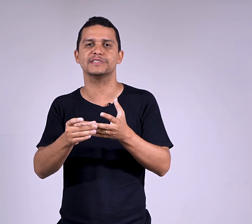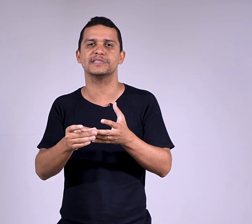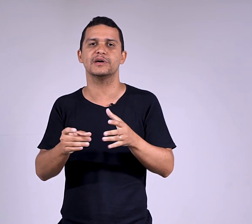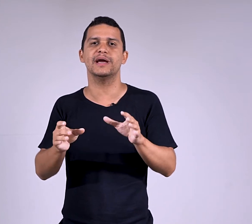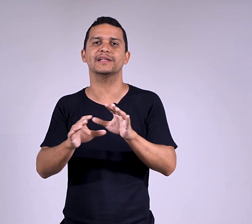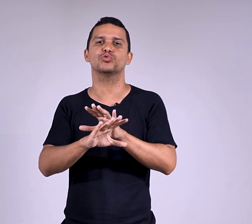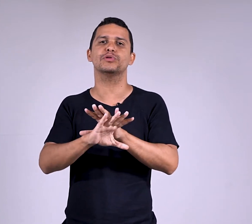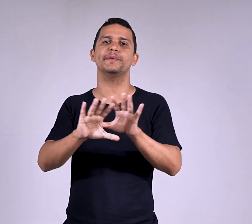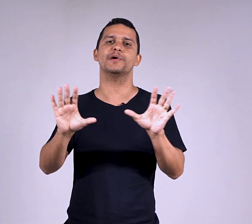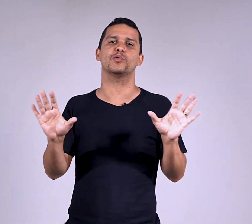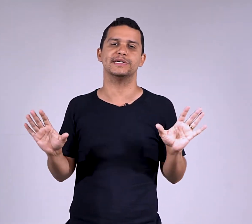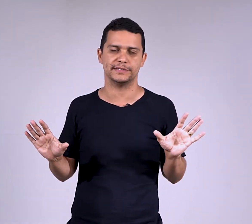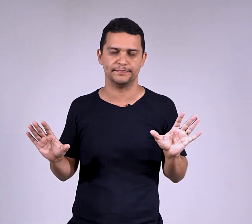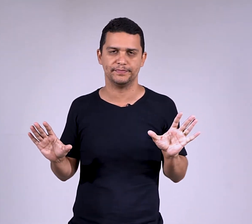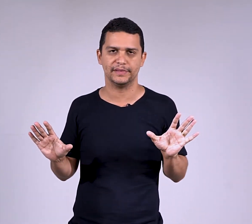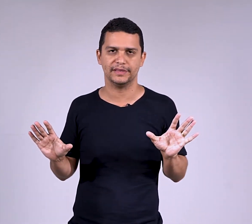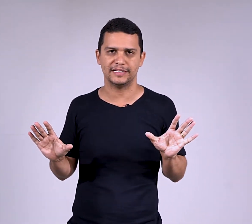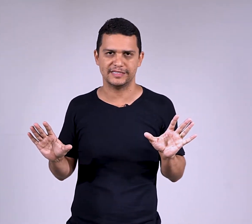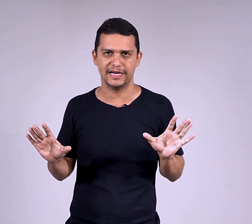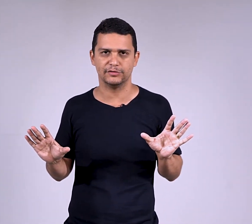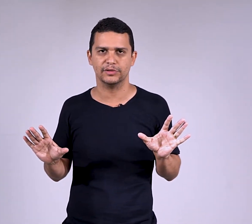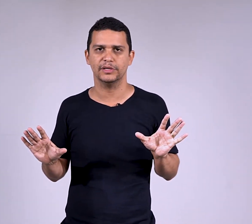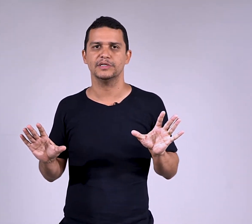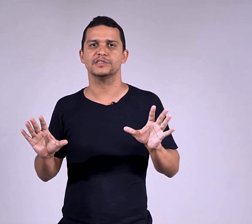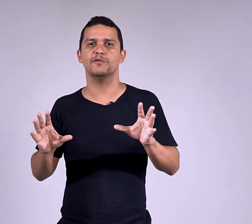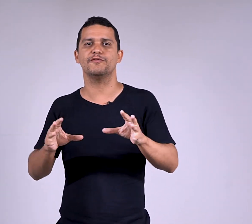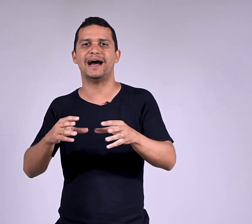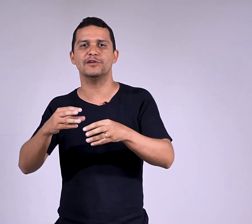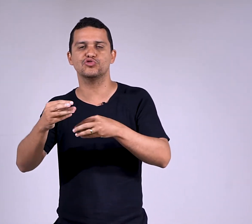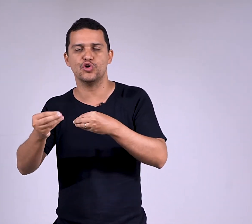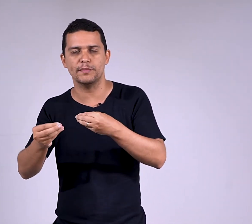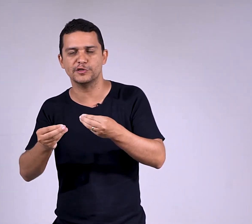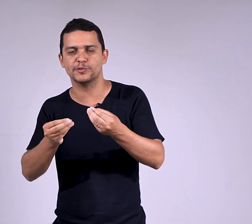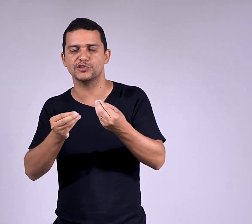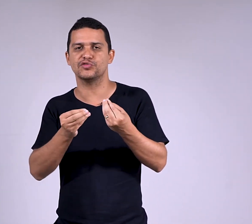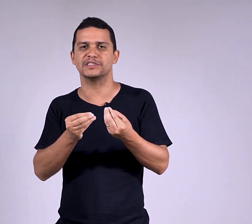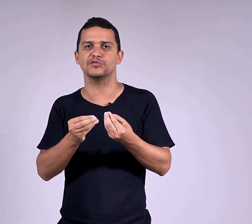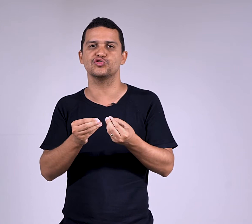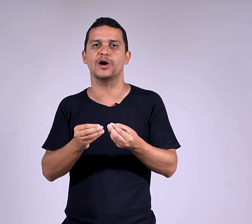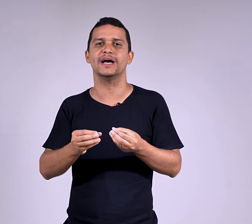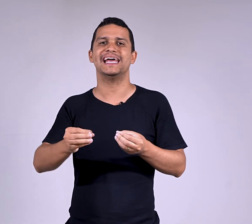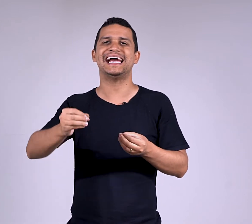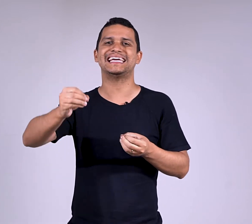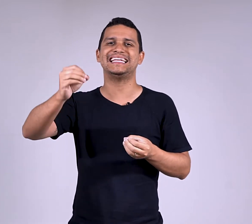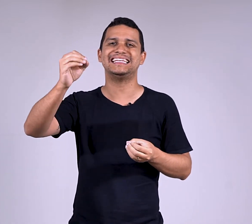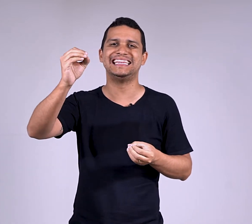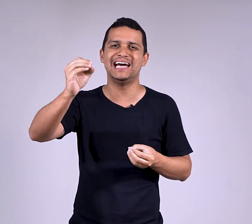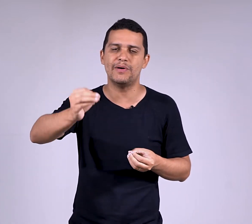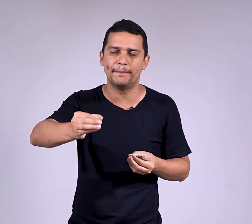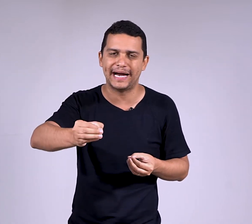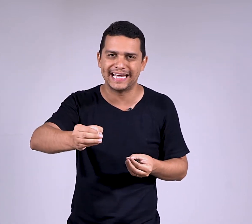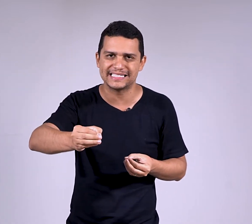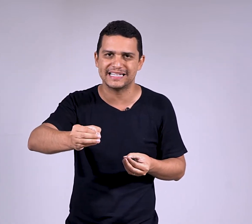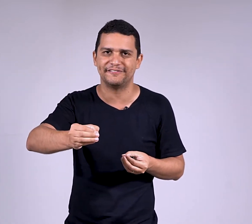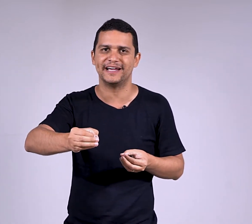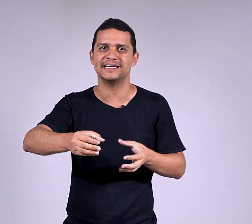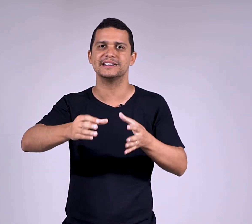desinencial. É tudo a mesma coisa. Tá certo? São vários nomes para uma situação só. É aquele que não aparece na frase,